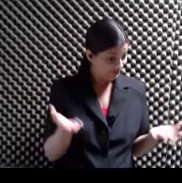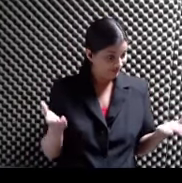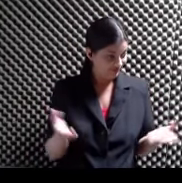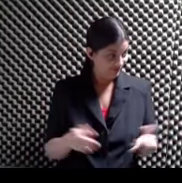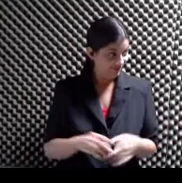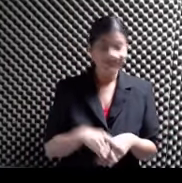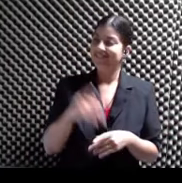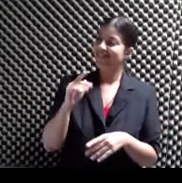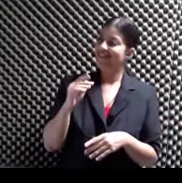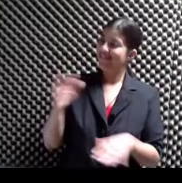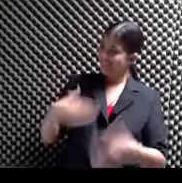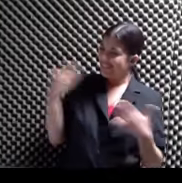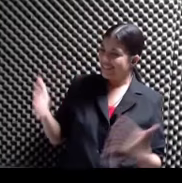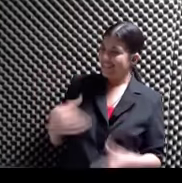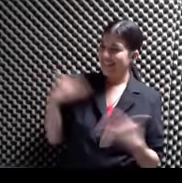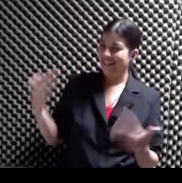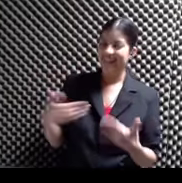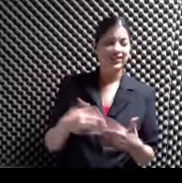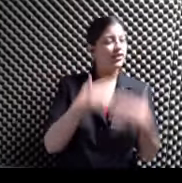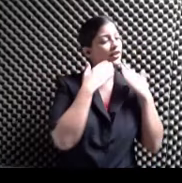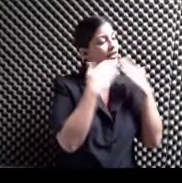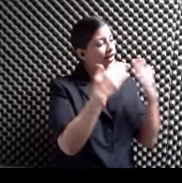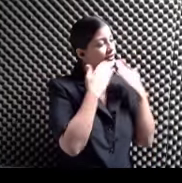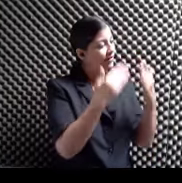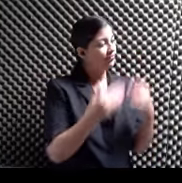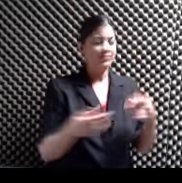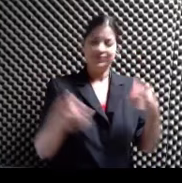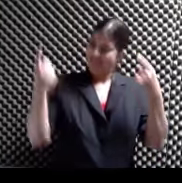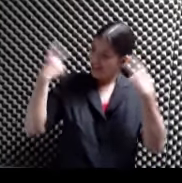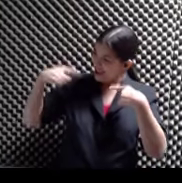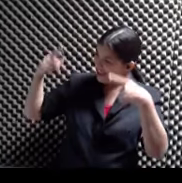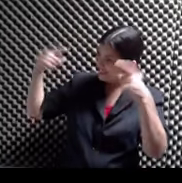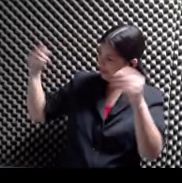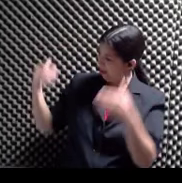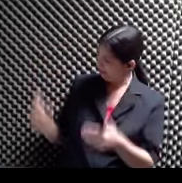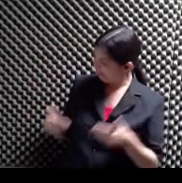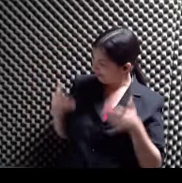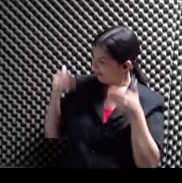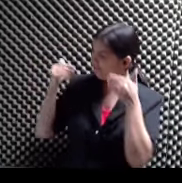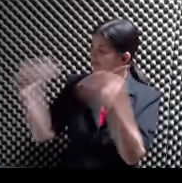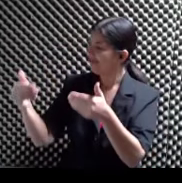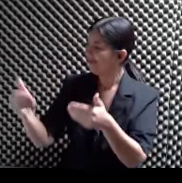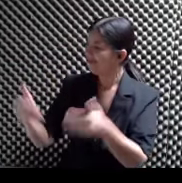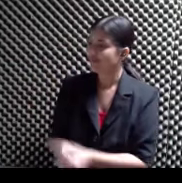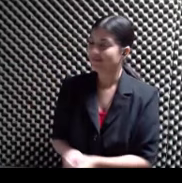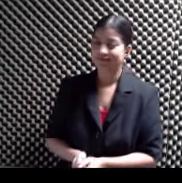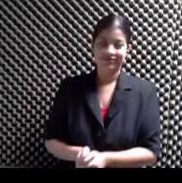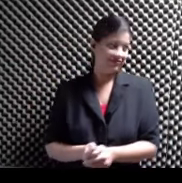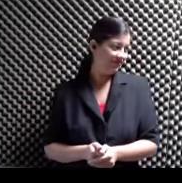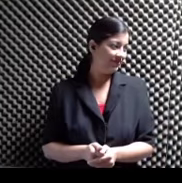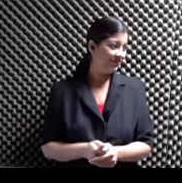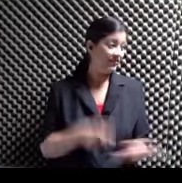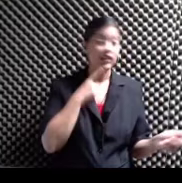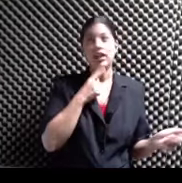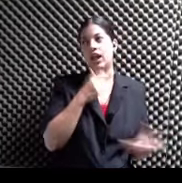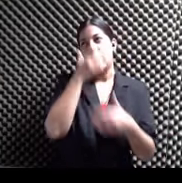mira Felicidades Muchas gracias Mucho éxito Así que voy para abajo Y que se te quite El catarro De aquí